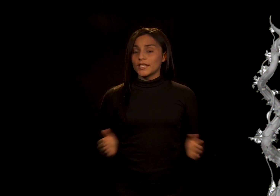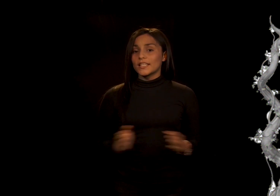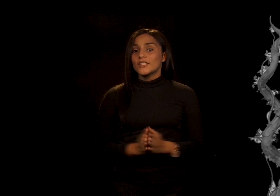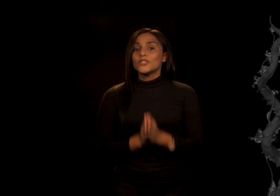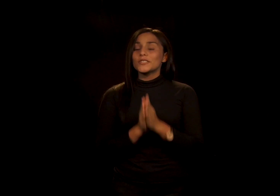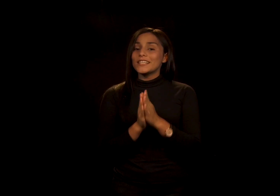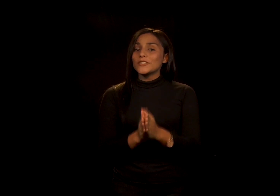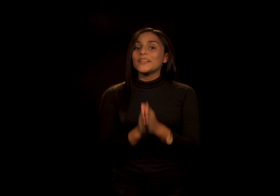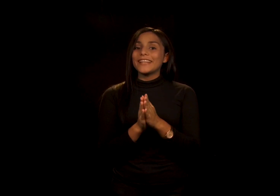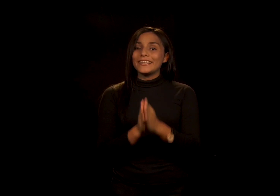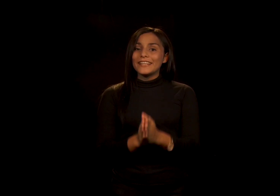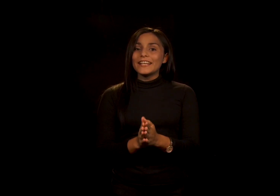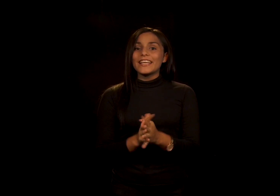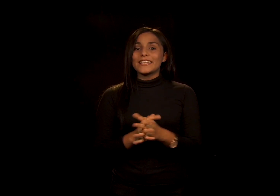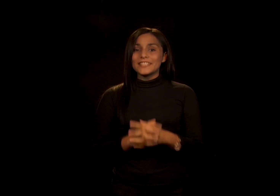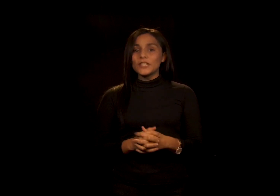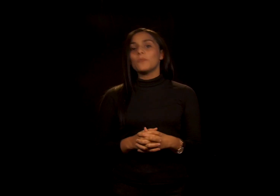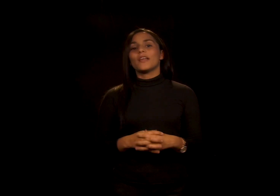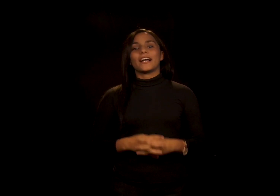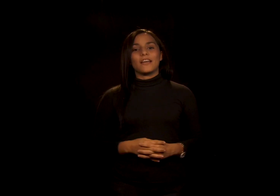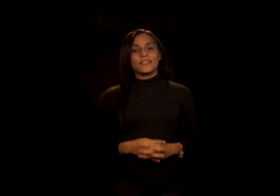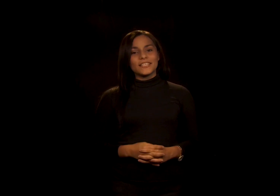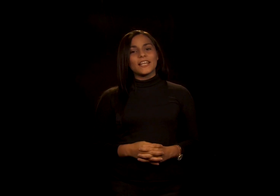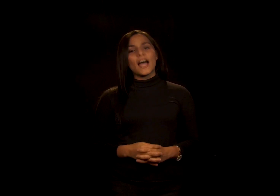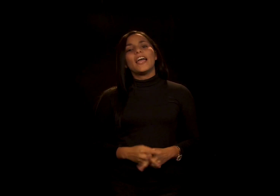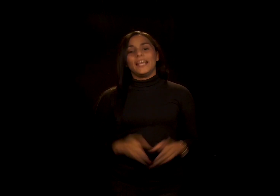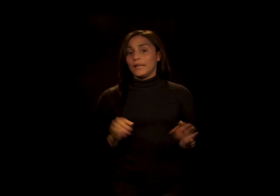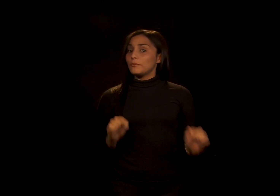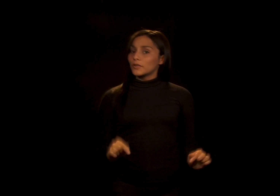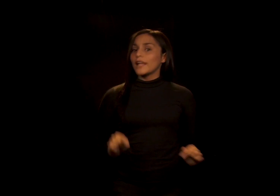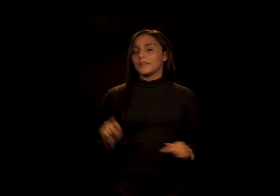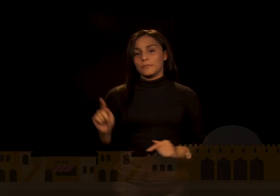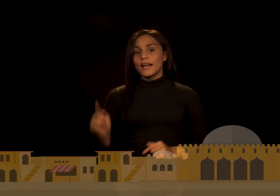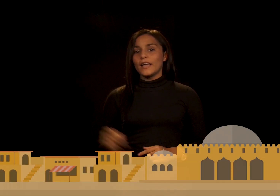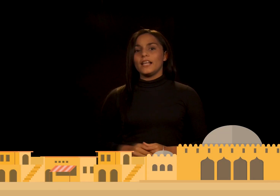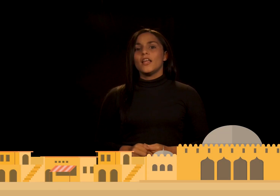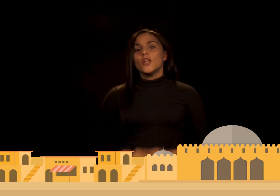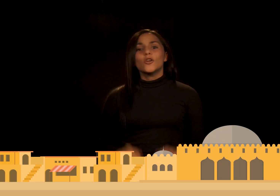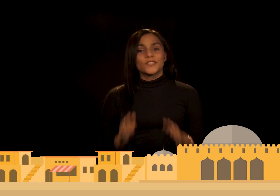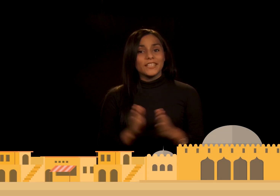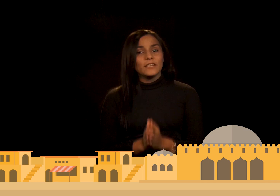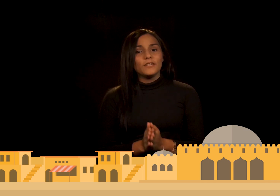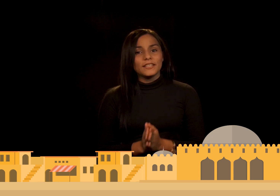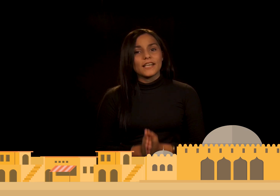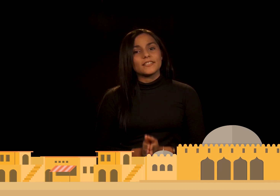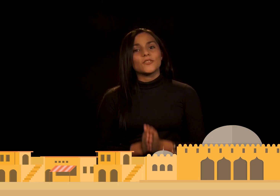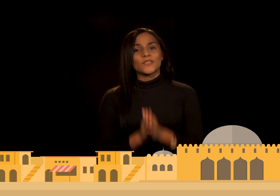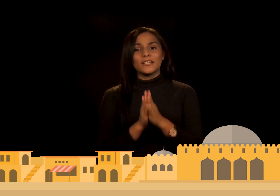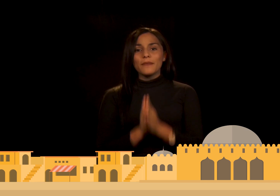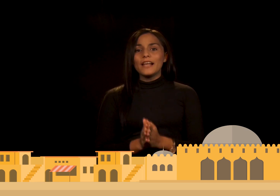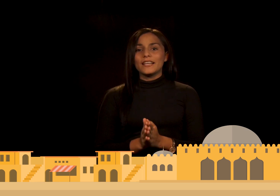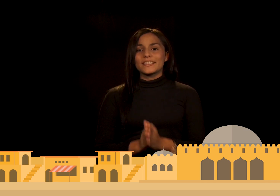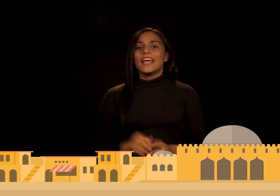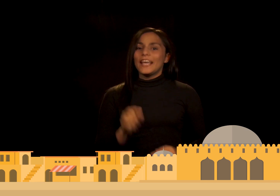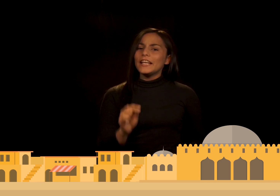Dios le hizo entender que así como la calabacera era importante para él Los ninivitas y sus animales eran